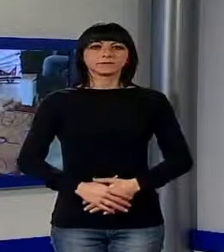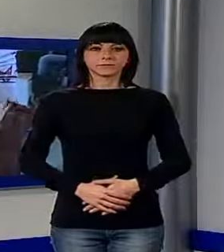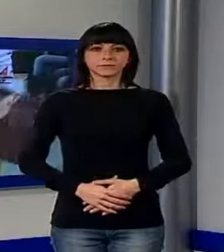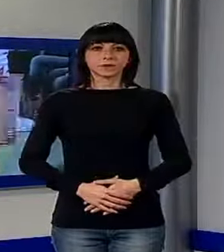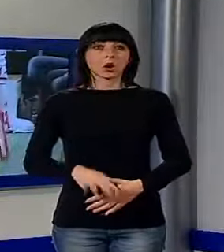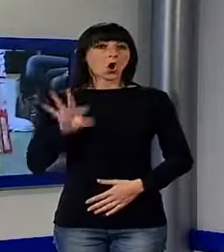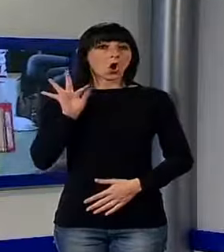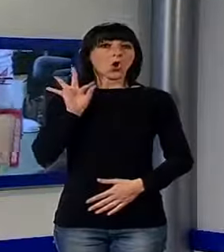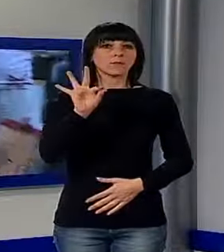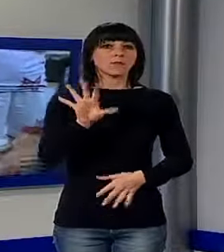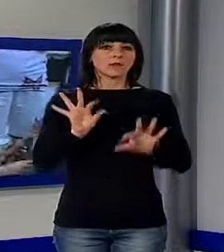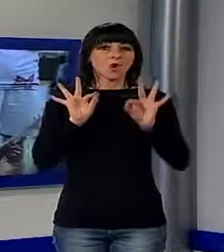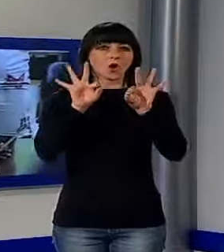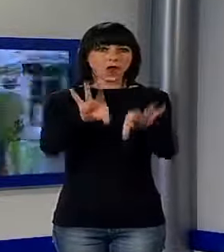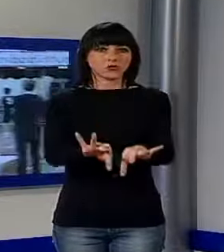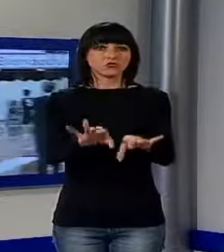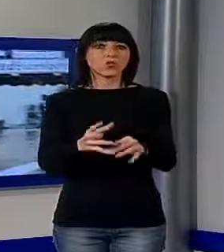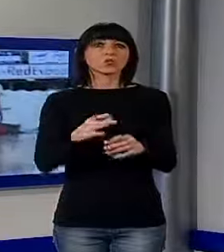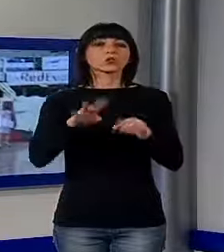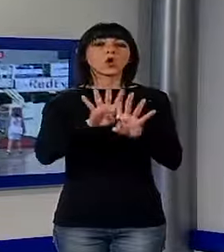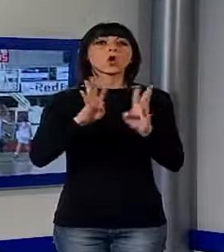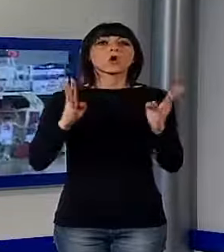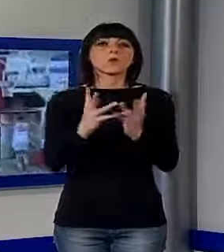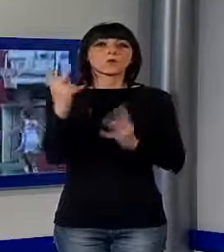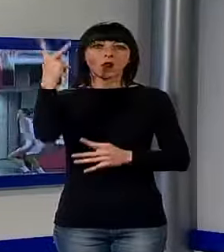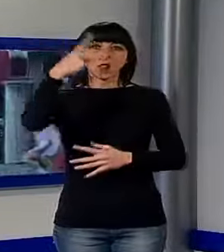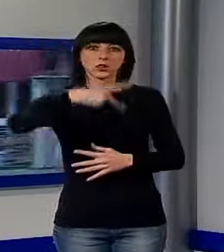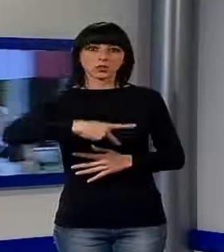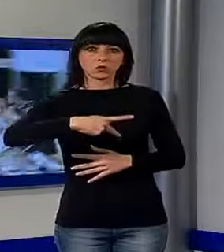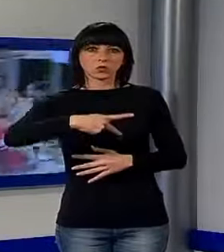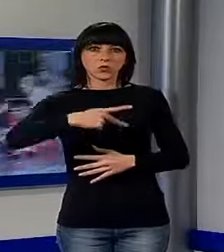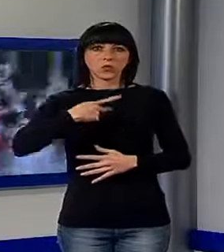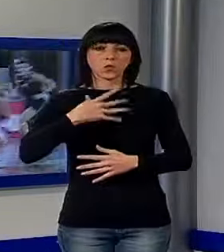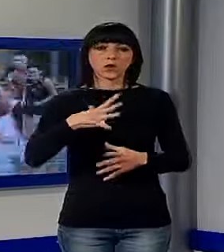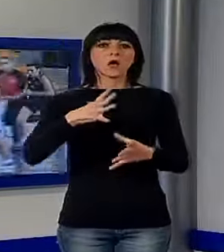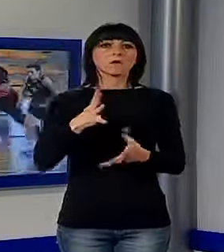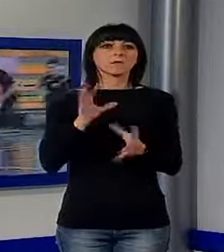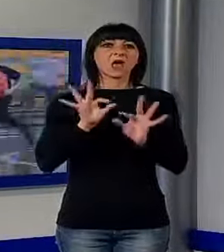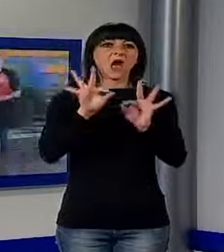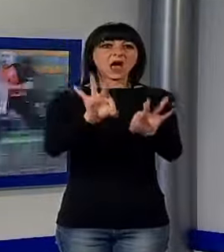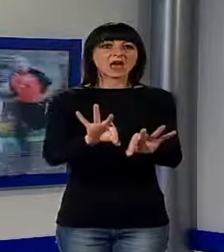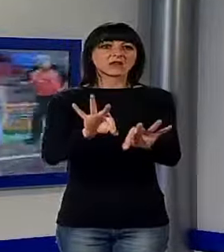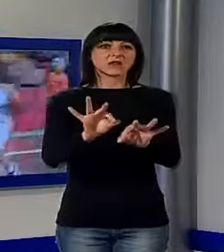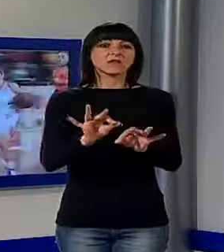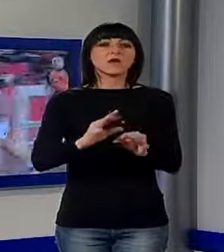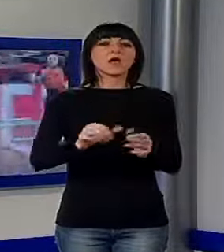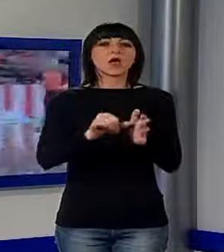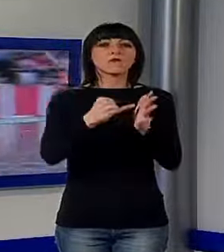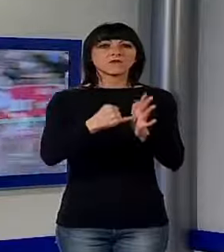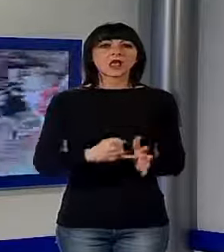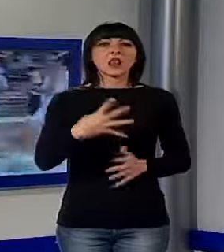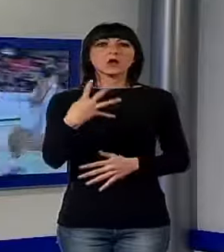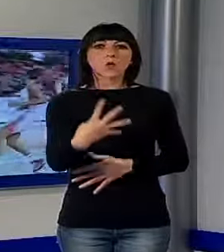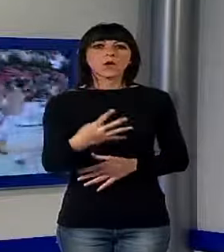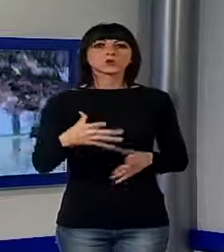le mura a lucca che con la vittoria di domenica contro il Cuschietti si è guadagnata di diritto l'accesso alla Final Four di Coppa